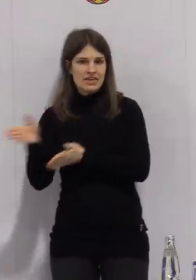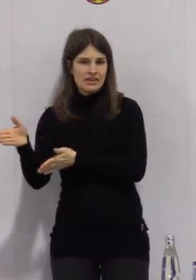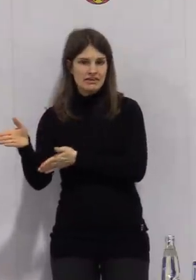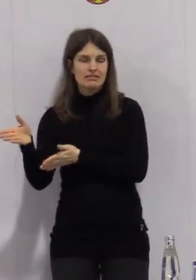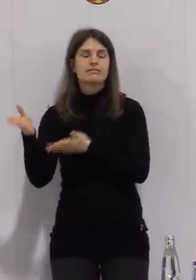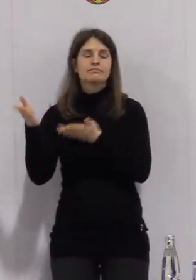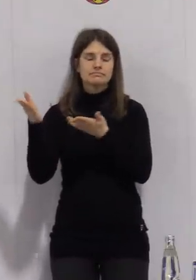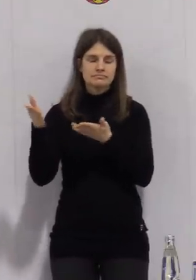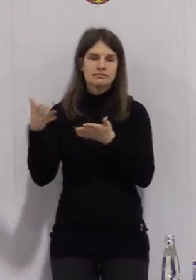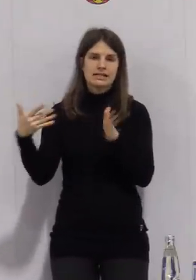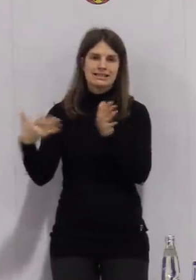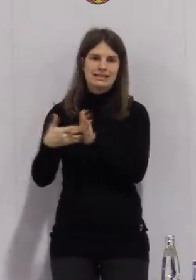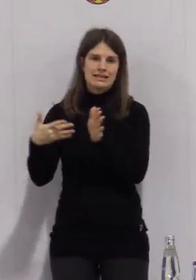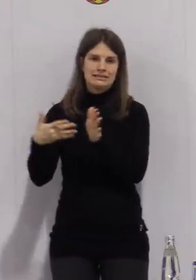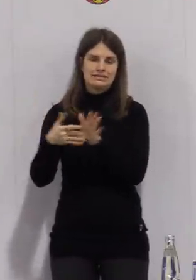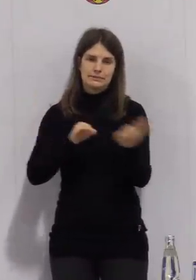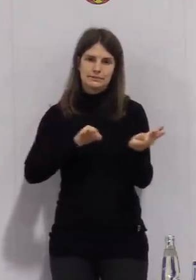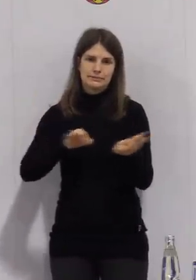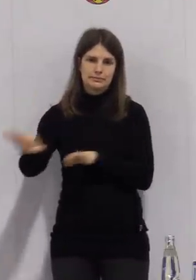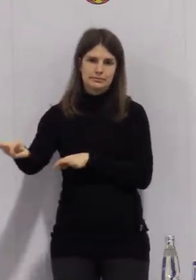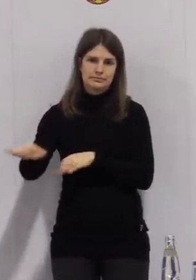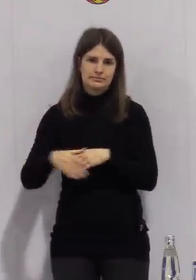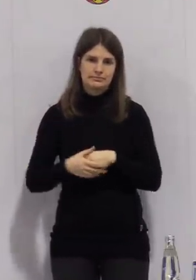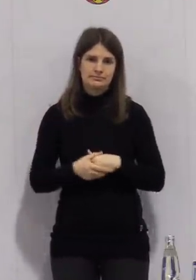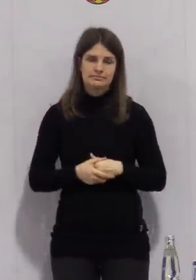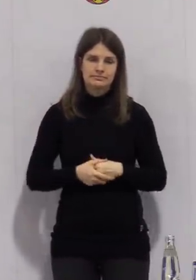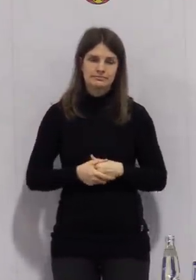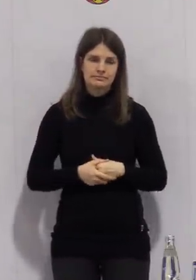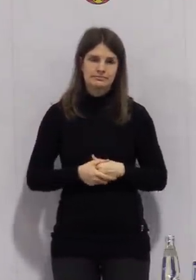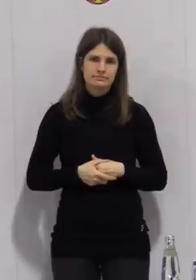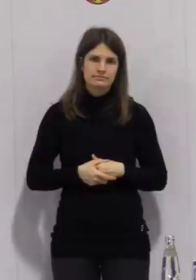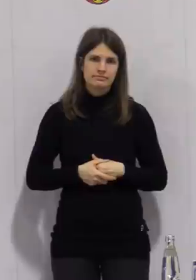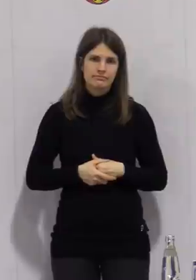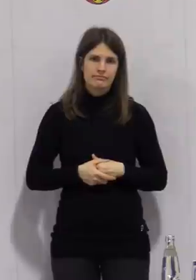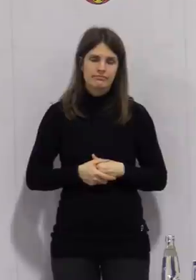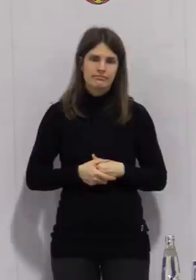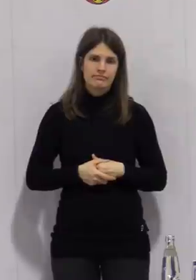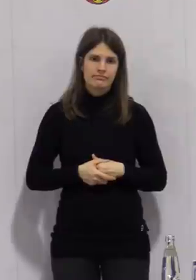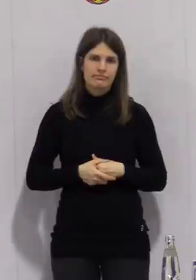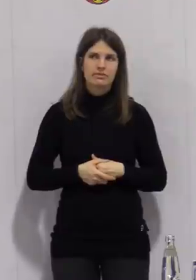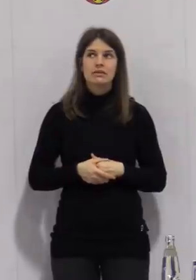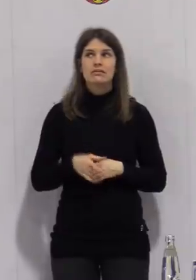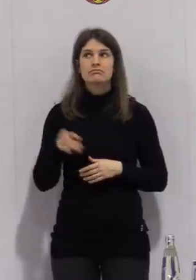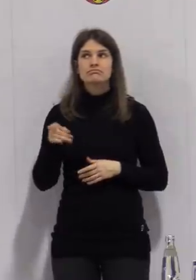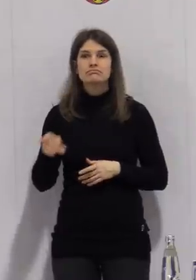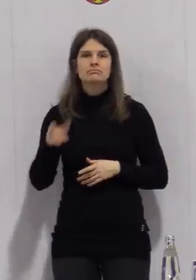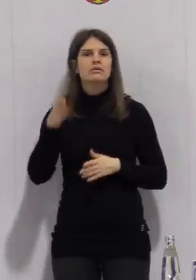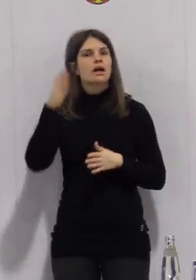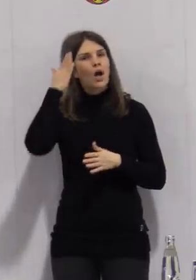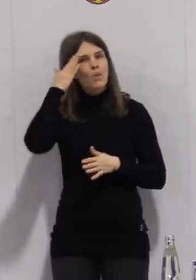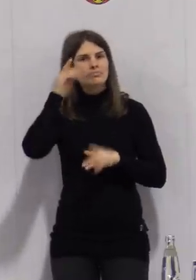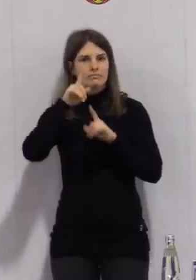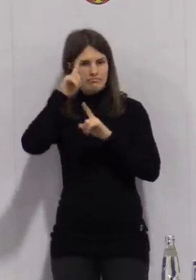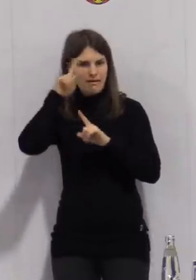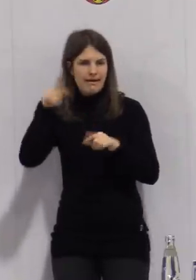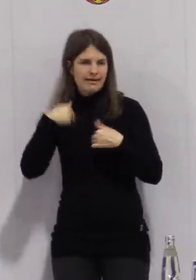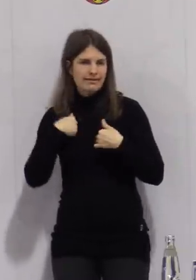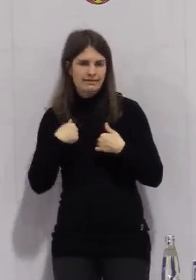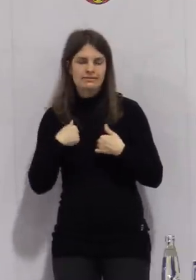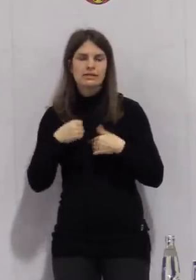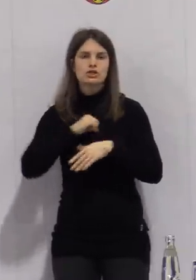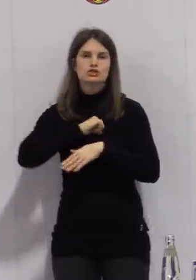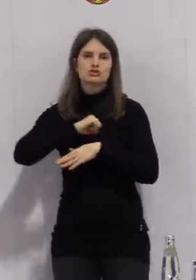der zweite Baustein. Hier reden wir vor allen Dingen über Schnelltests. Diese